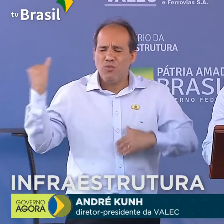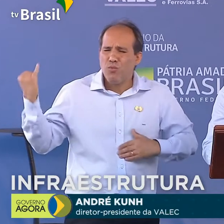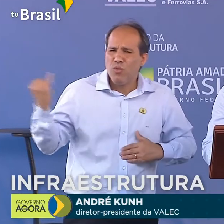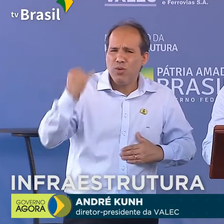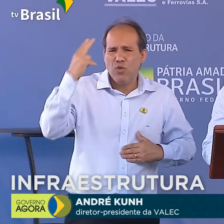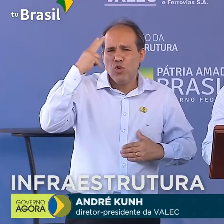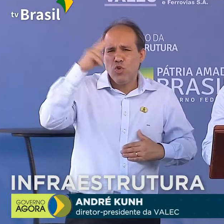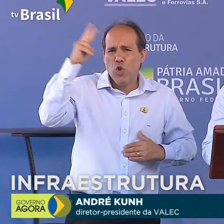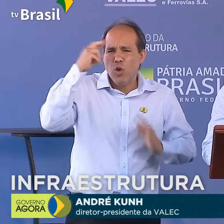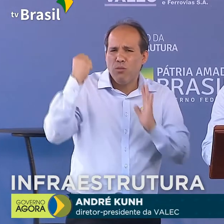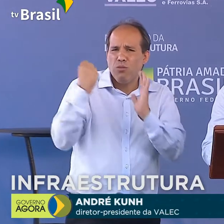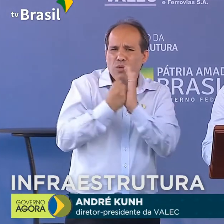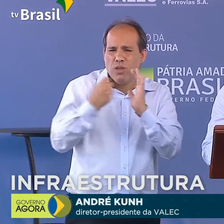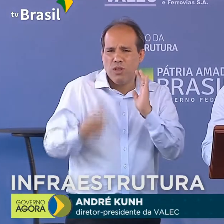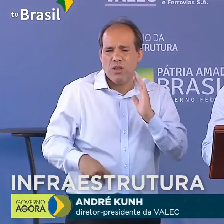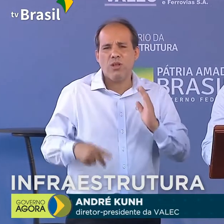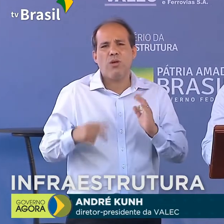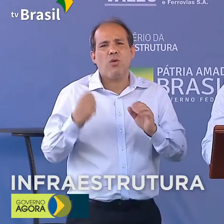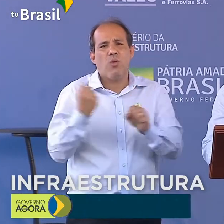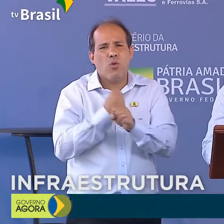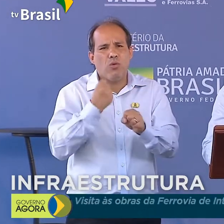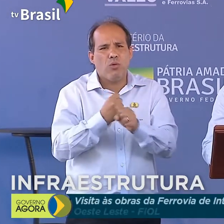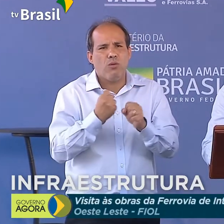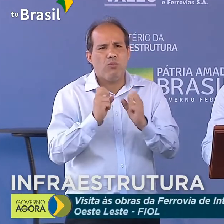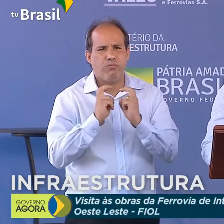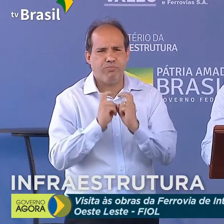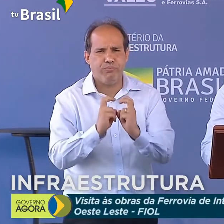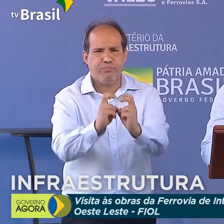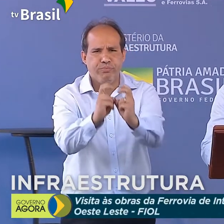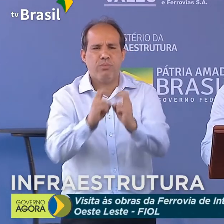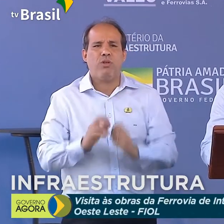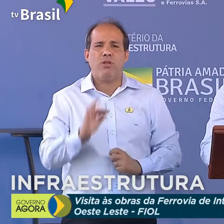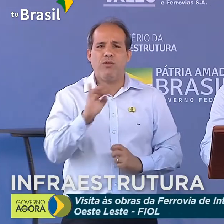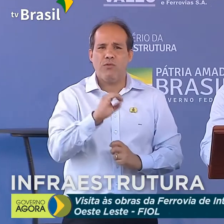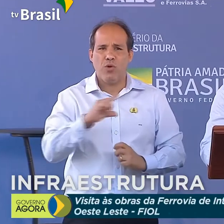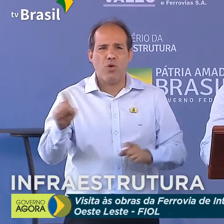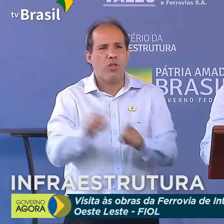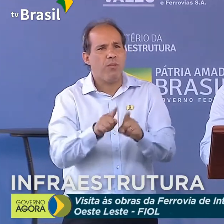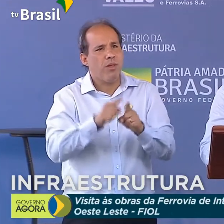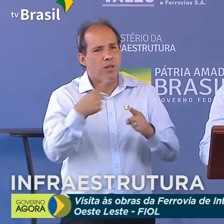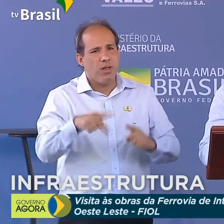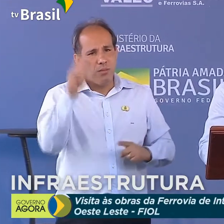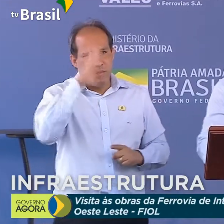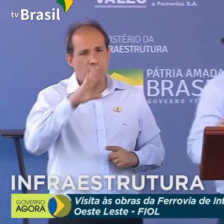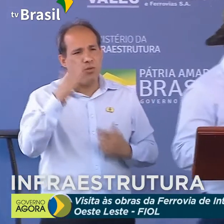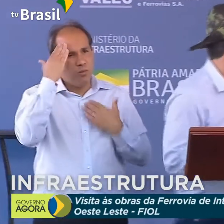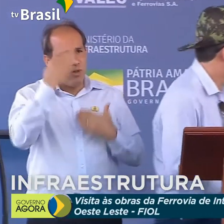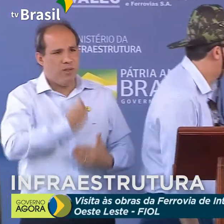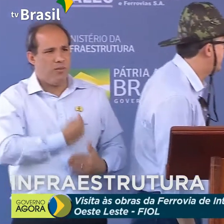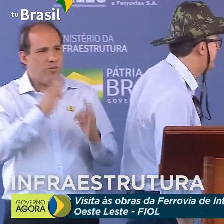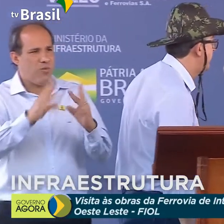Fiol e um momento histórico para Brasil também. Agradeço a participação de todos. Muito obrigado.